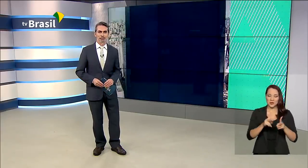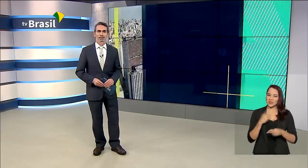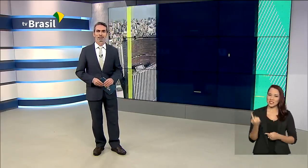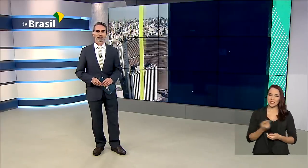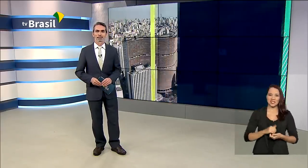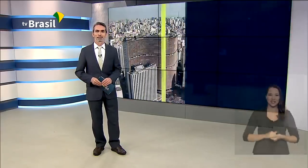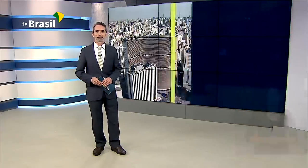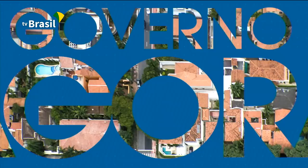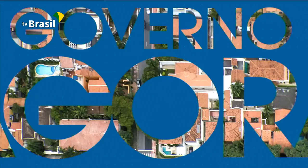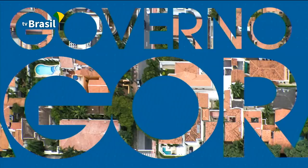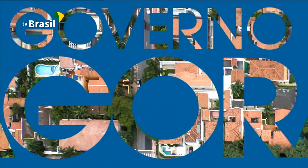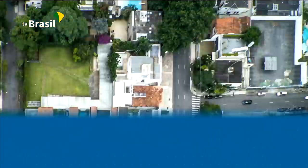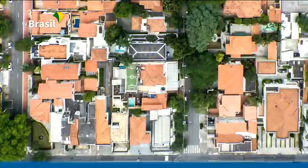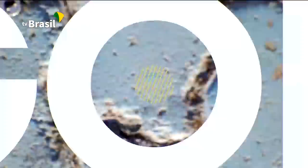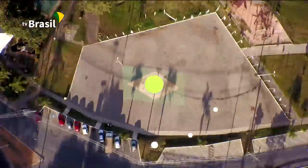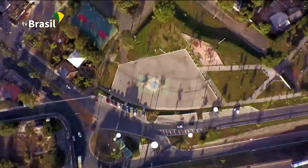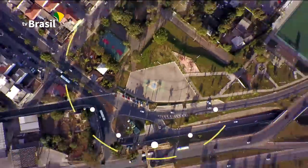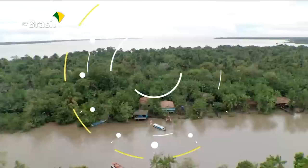a gente.